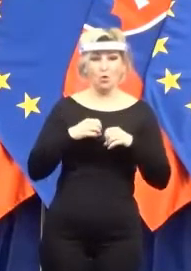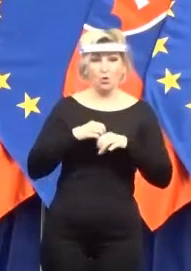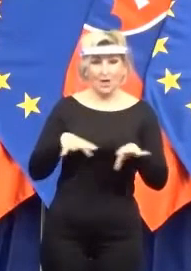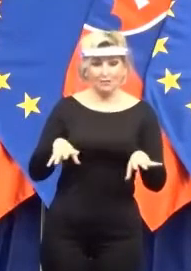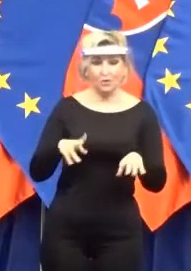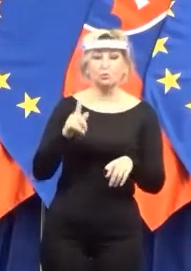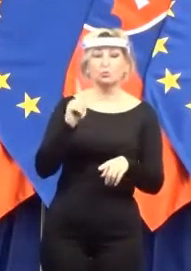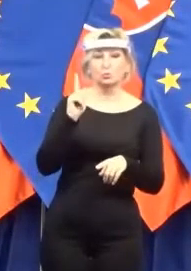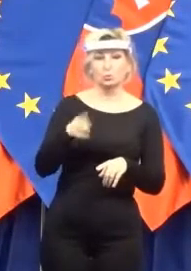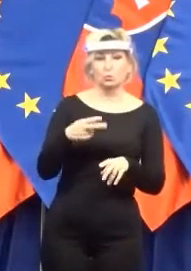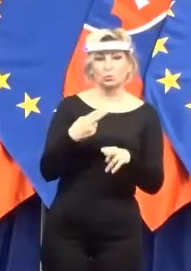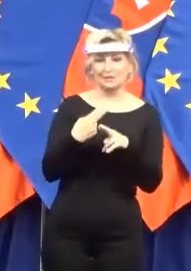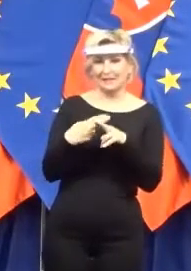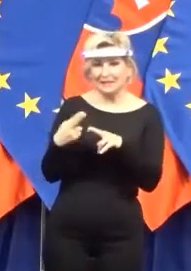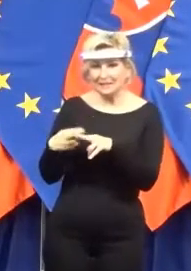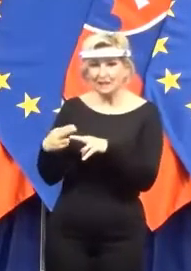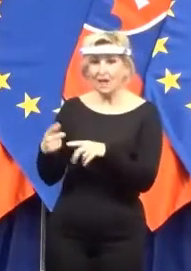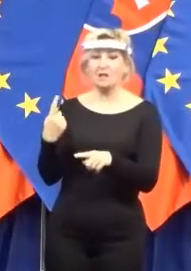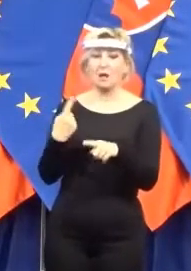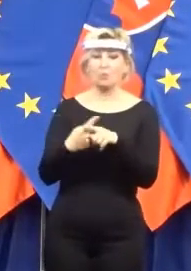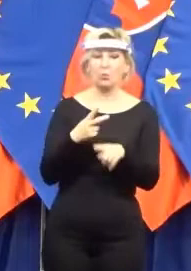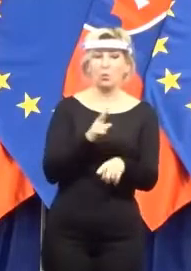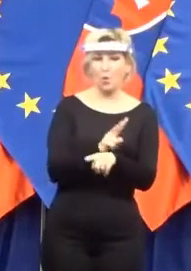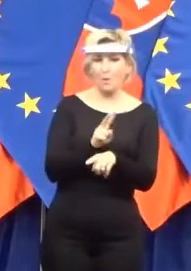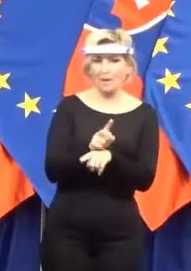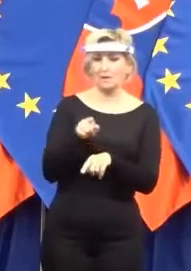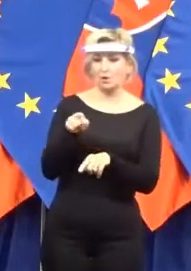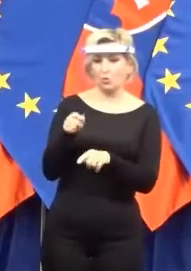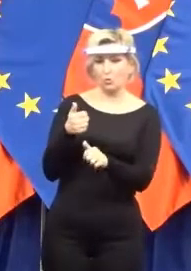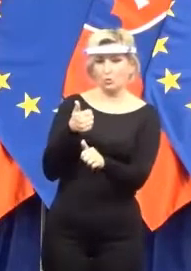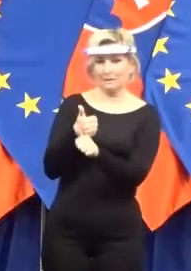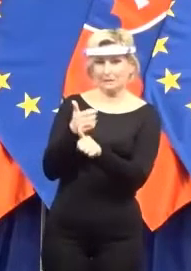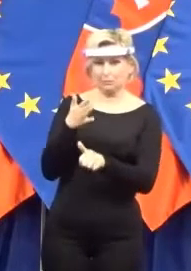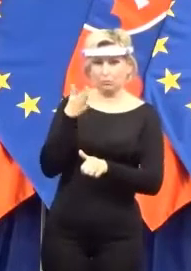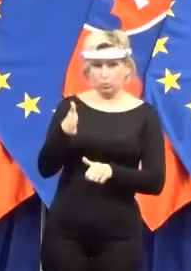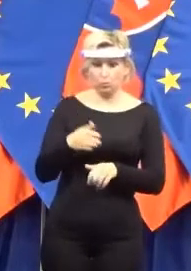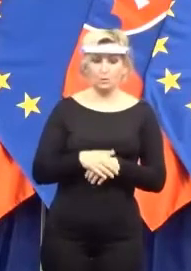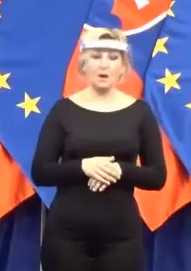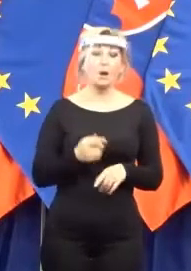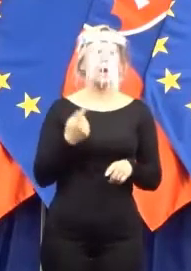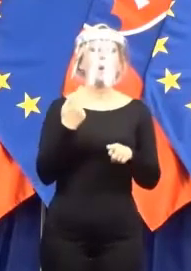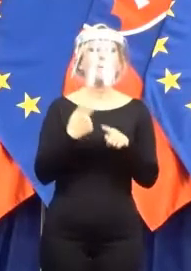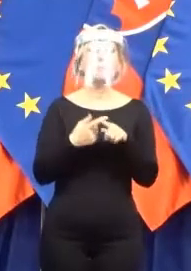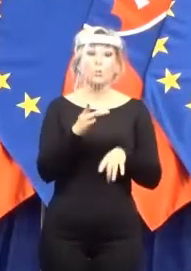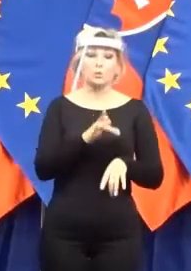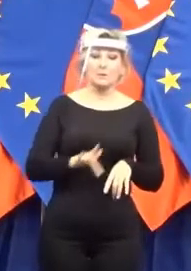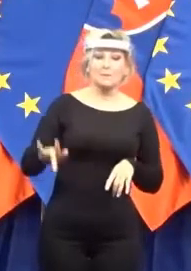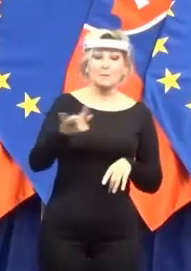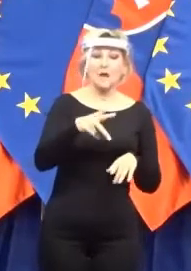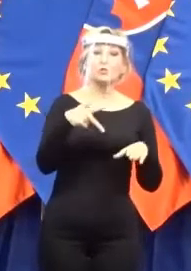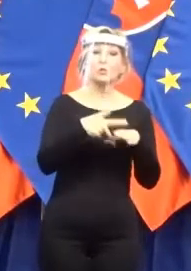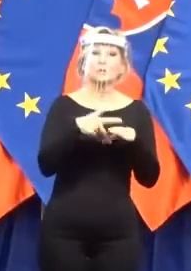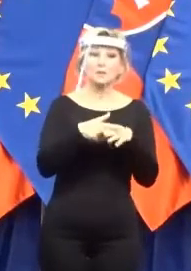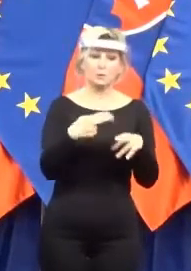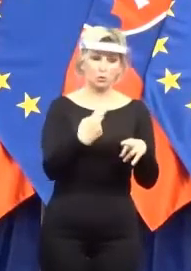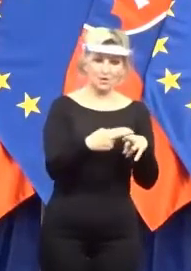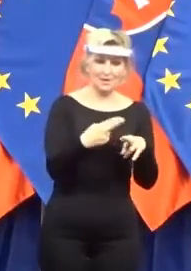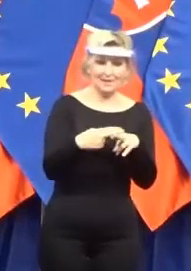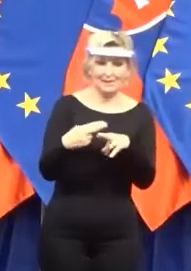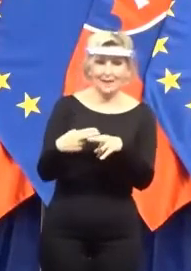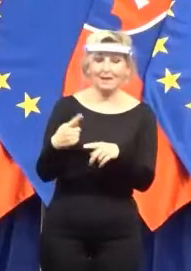týkajúce sa korony, zabezpečiť sanitáciu a hygienu priestorov, zásady pre zamestnancov. A to